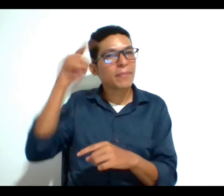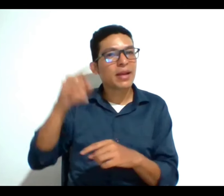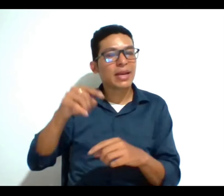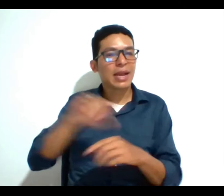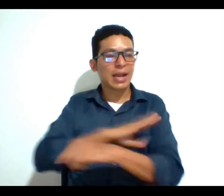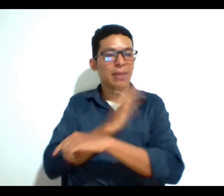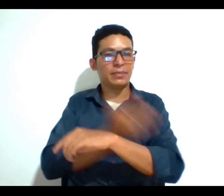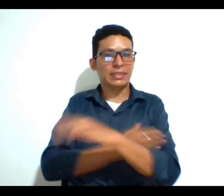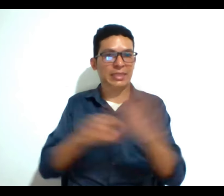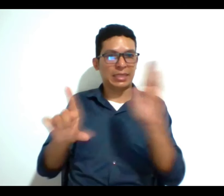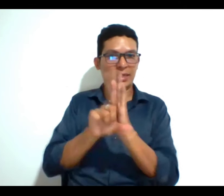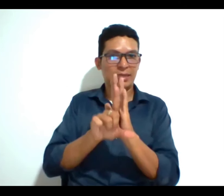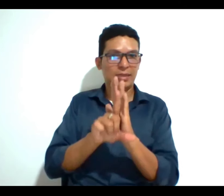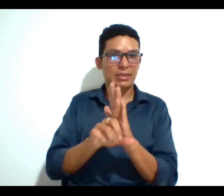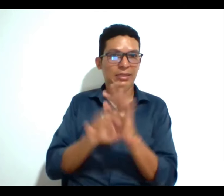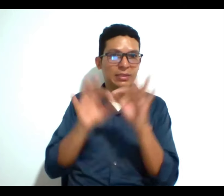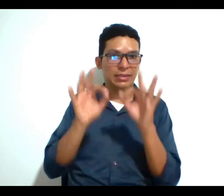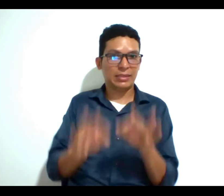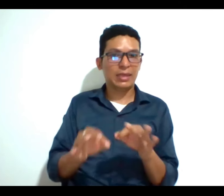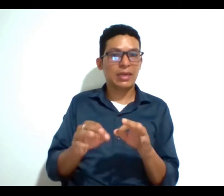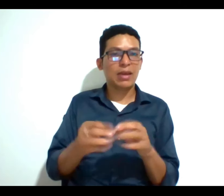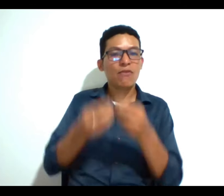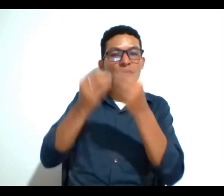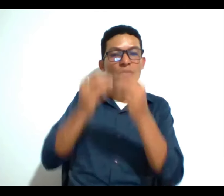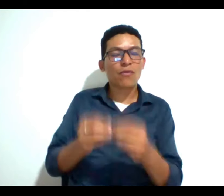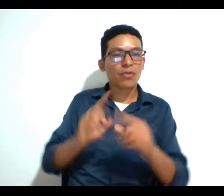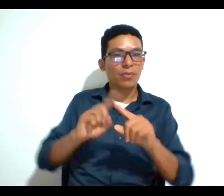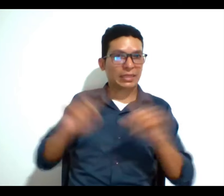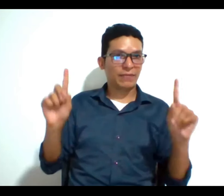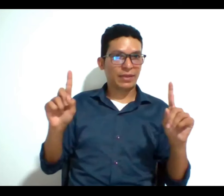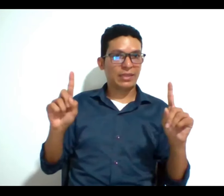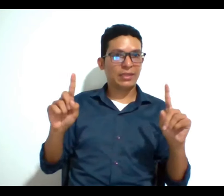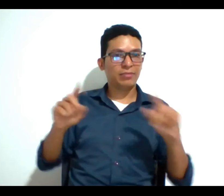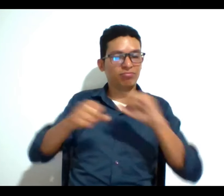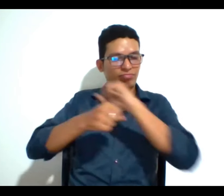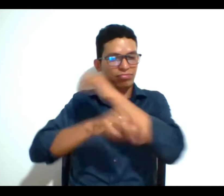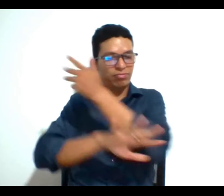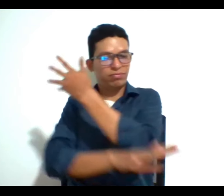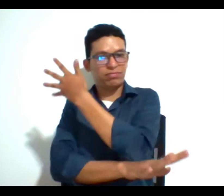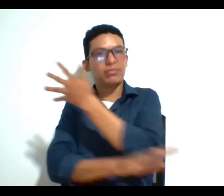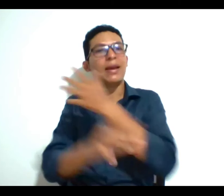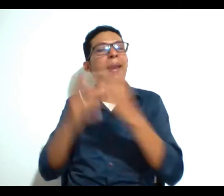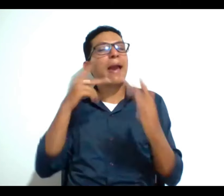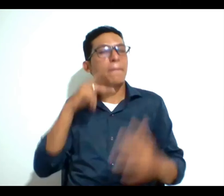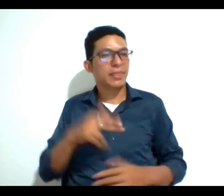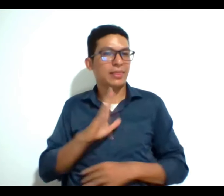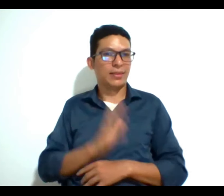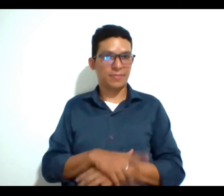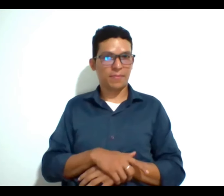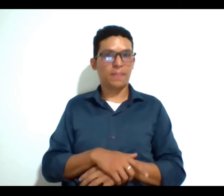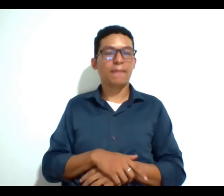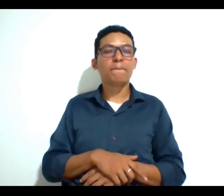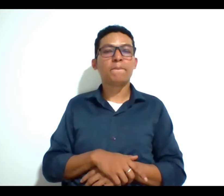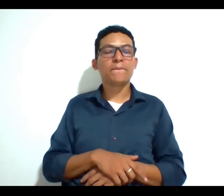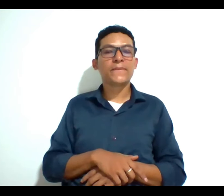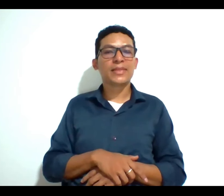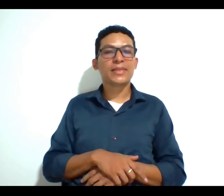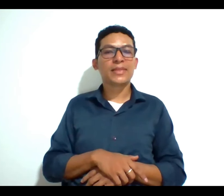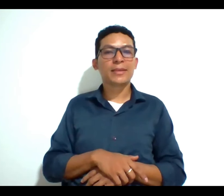legal entonces son como figuras diferentes pero que tienen una raíz similar y frente a la pregunta